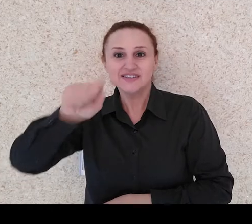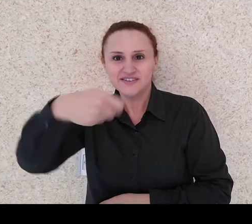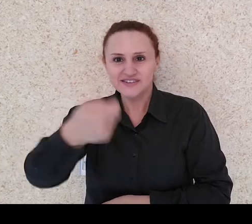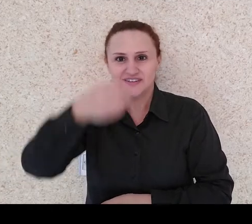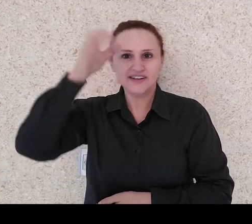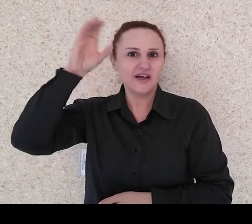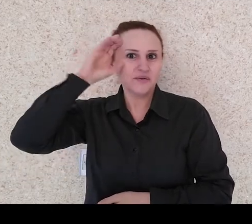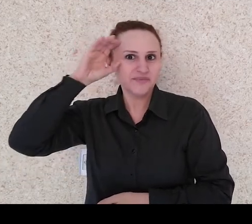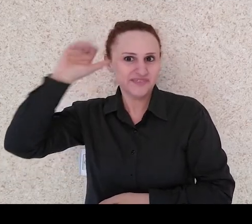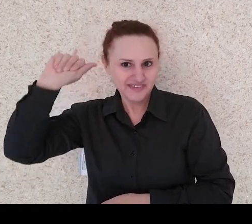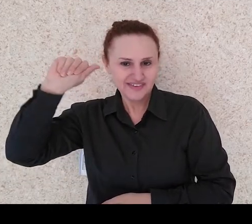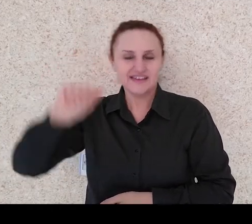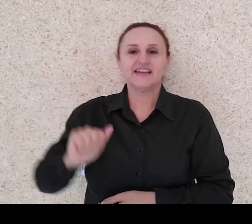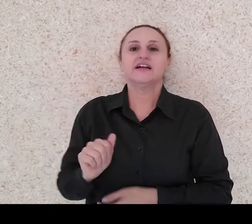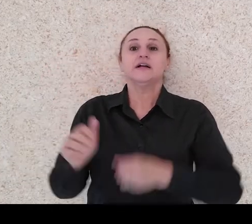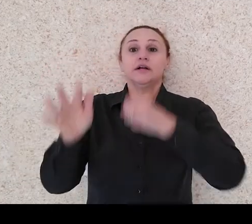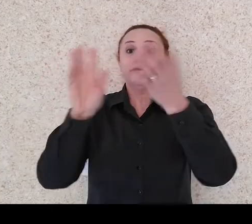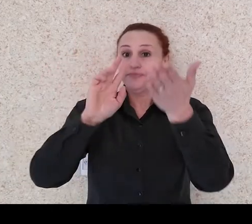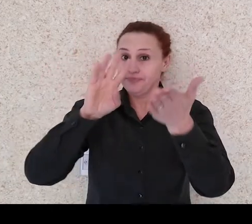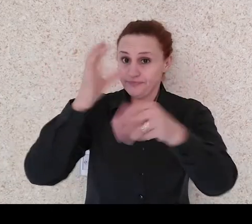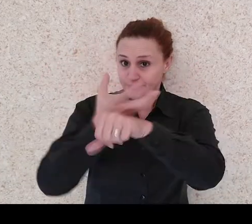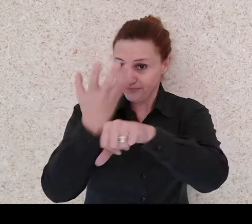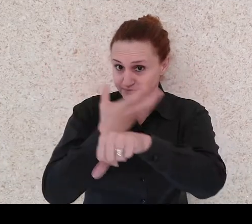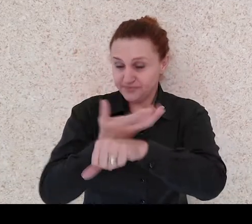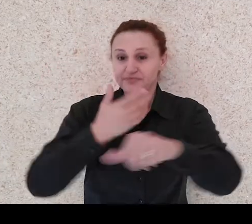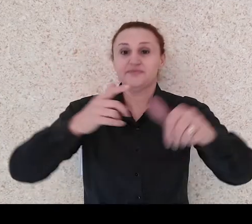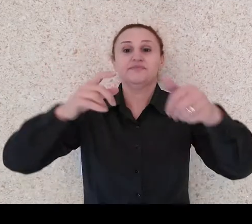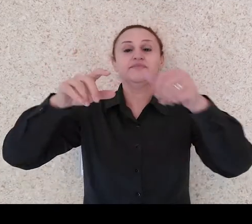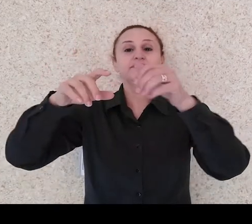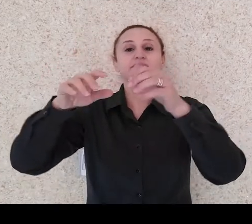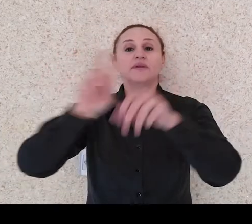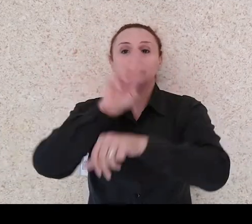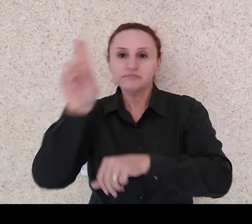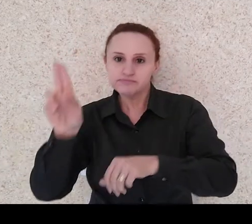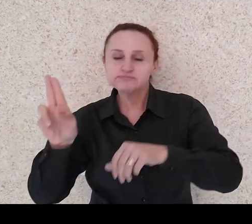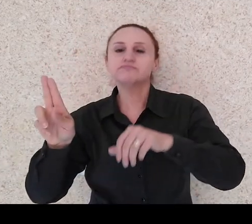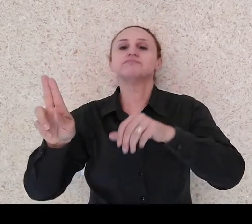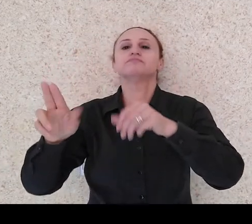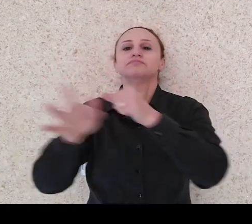fundamentos da interpretação e o tradutor em Libras. Sejam muito bem-vindos.